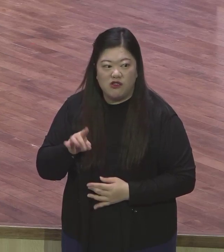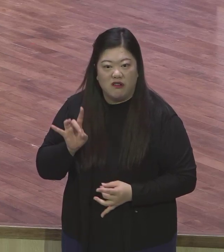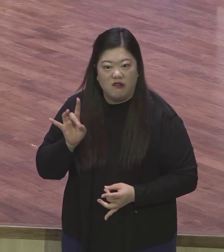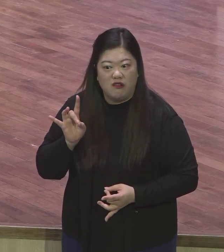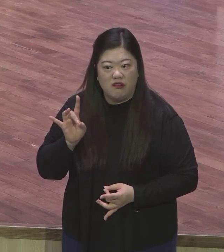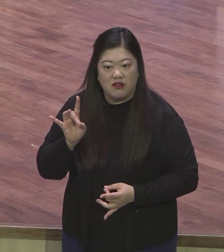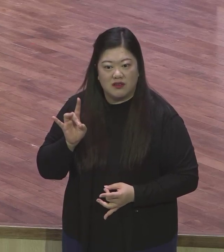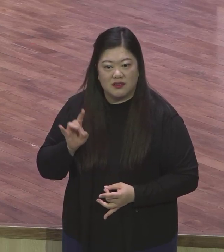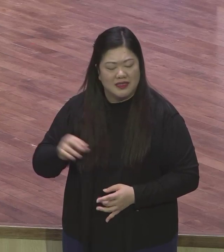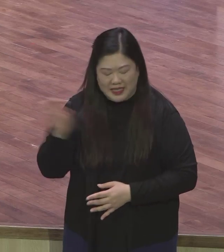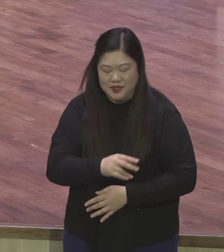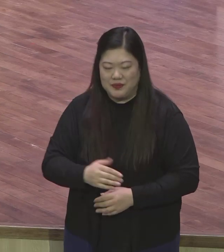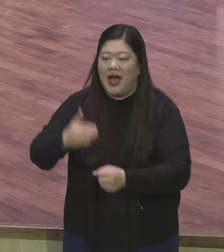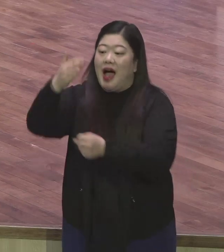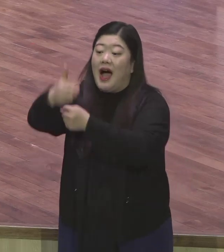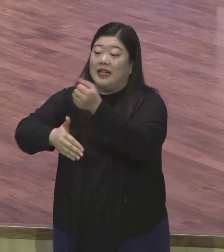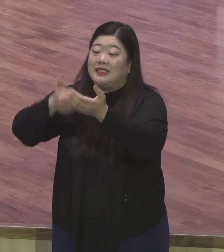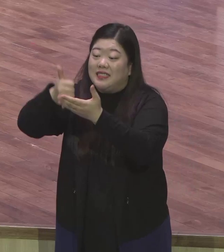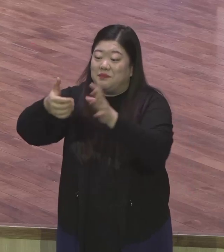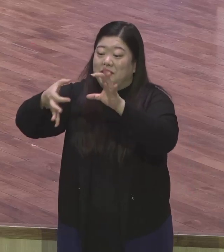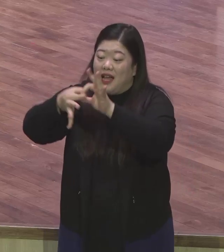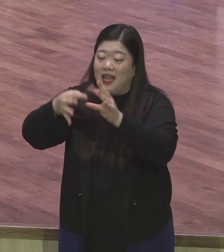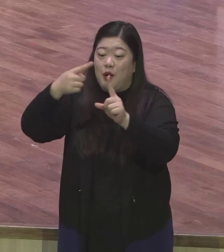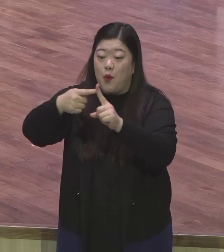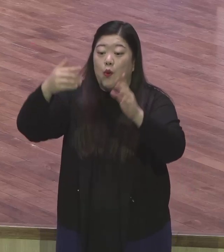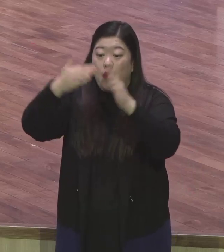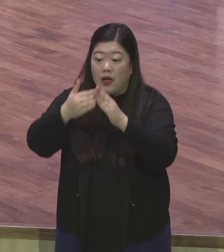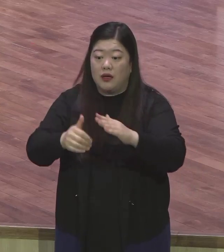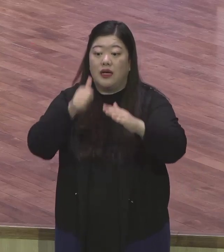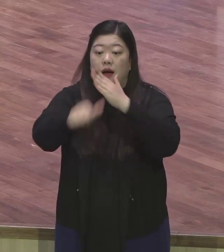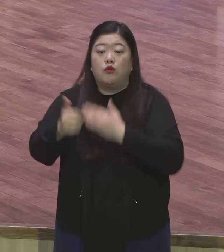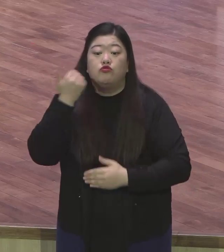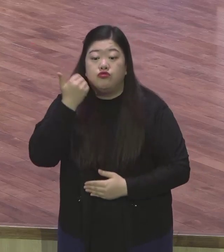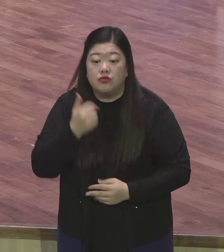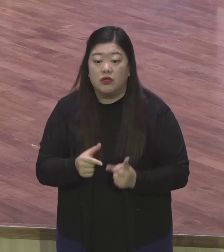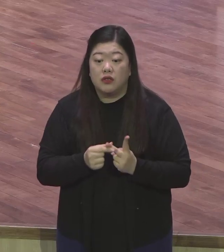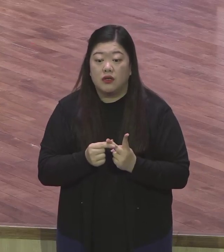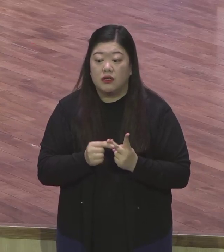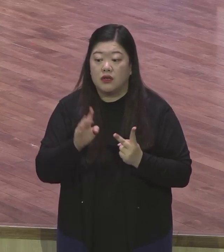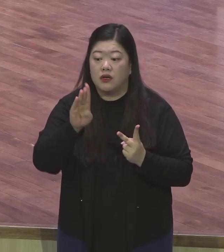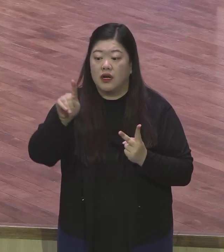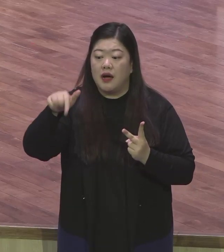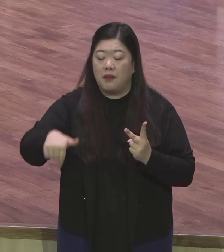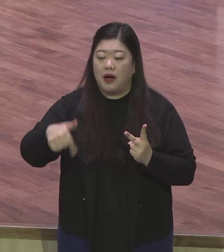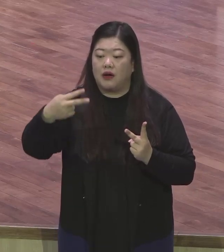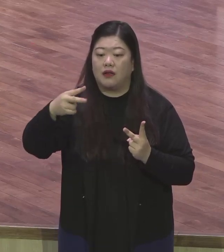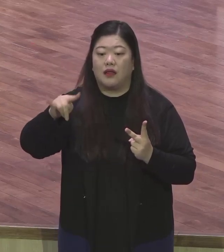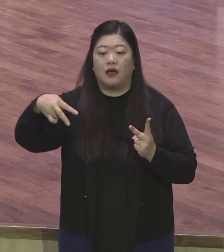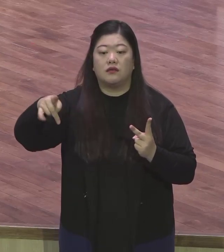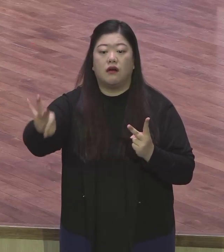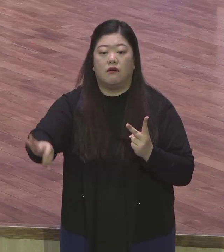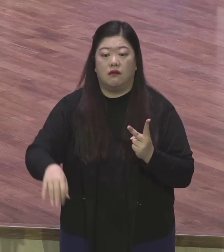교주들은 많아요. 박태승이 자기가 재림이었어요. 이 세상에 엄청나게